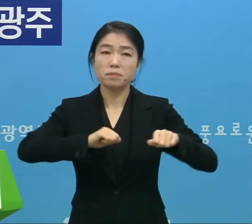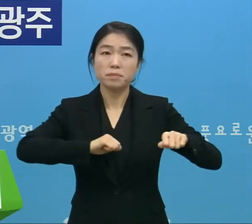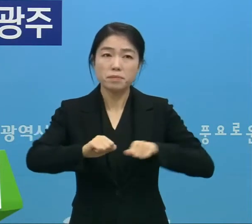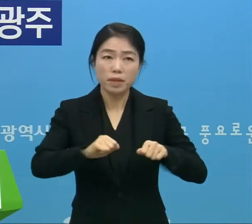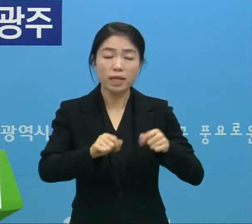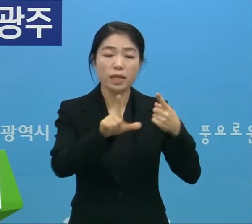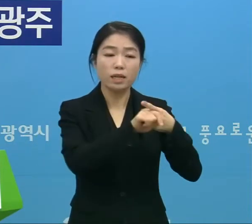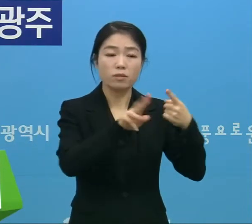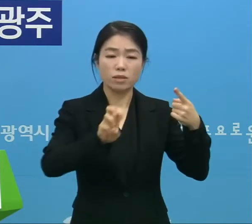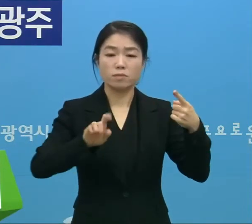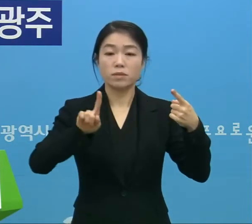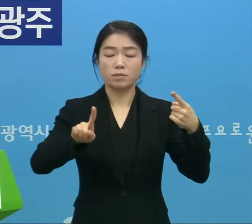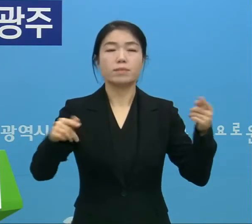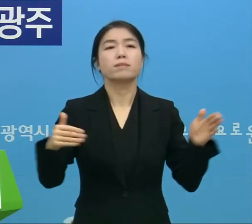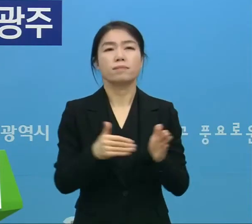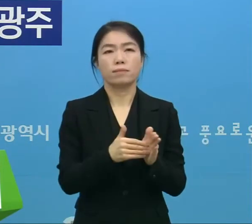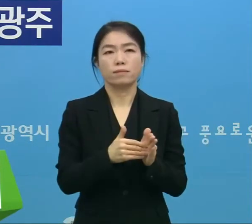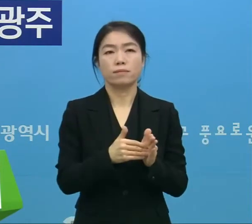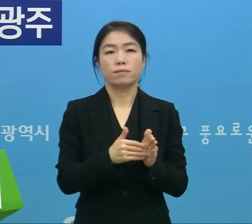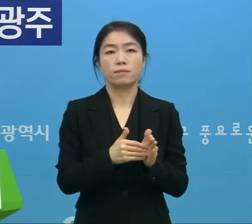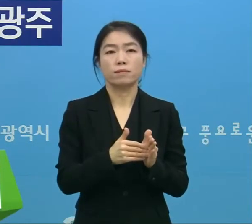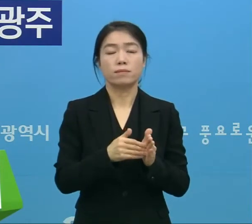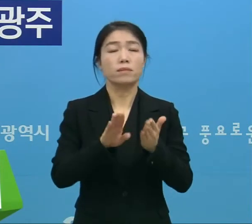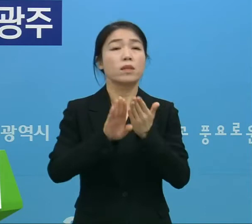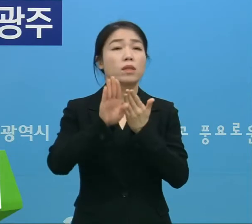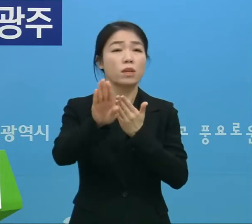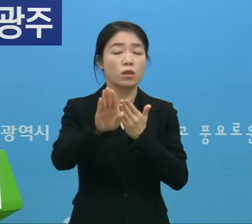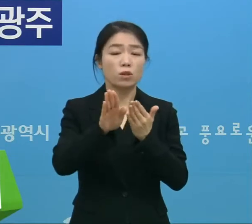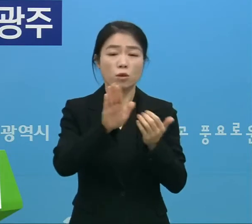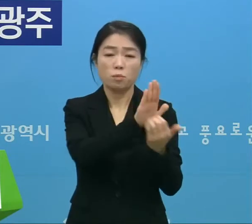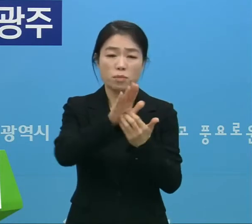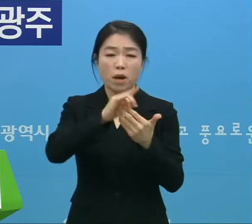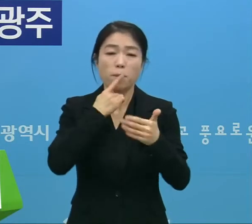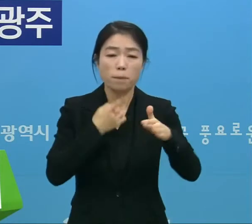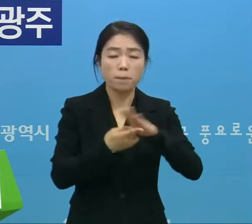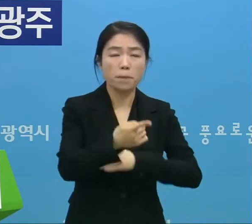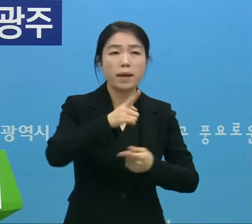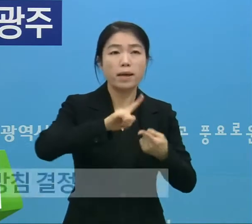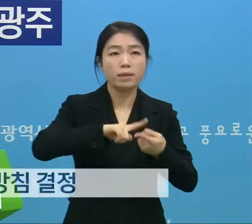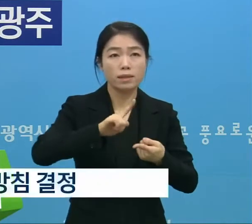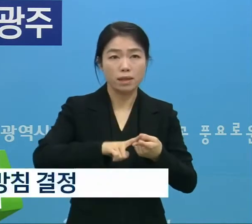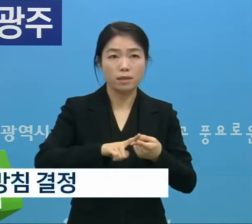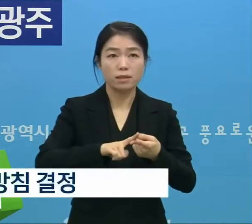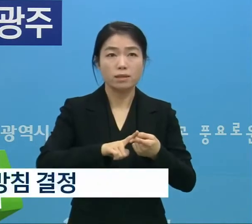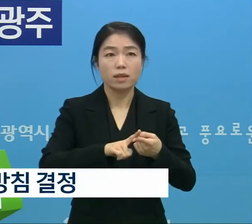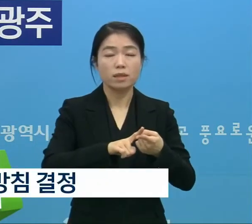1월 31일로 끝납니다. 이후 방역조치에 대해서는